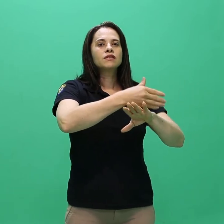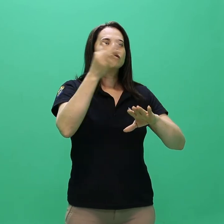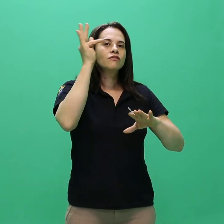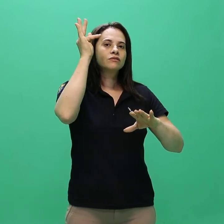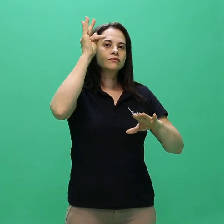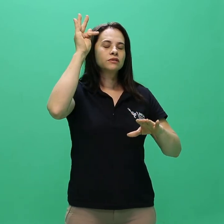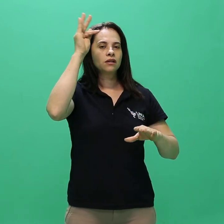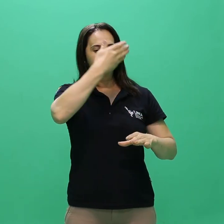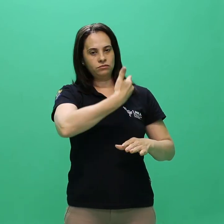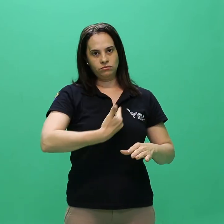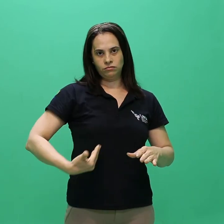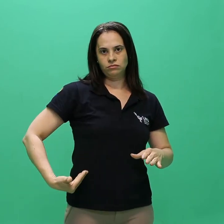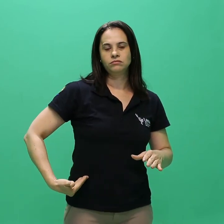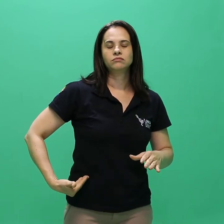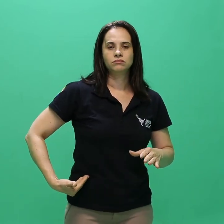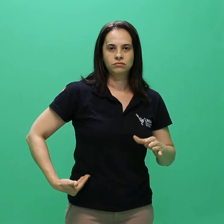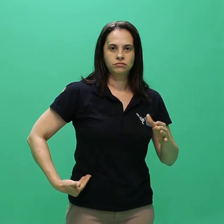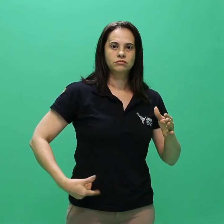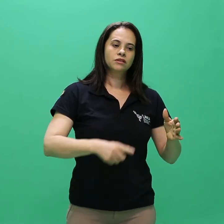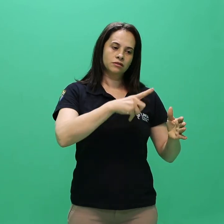específica. 2.